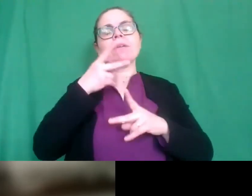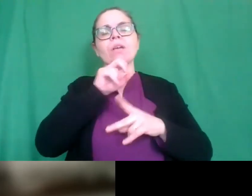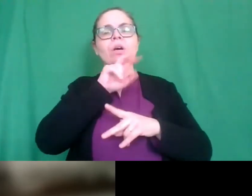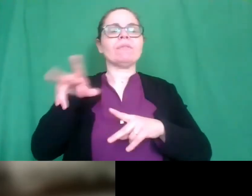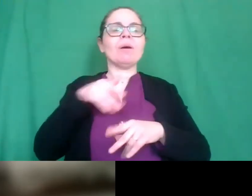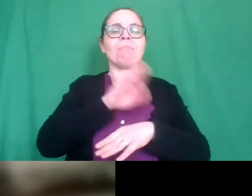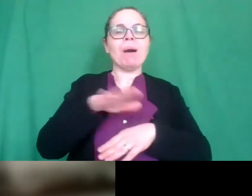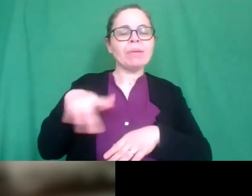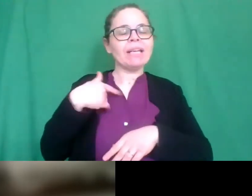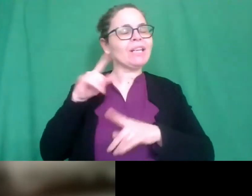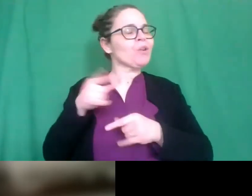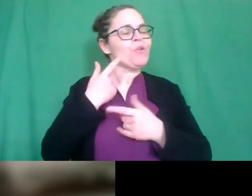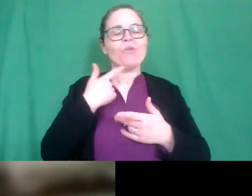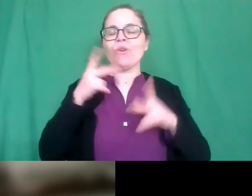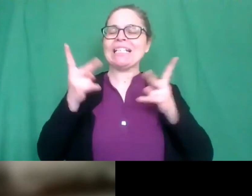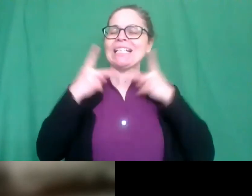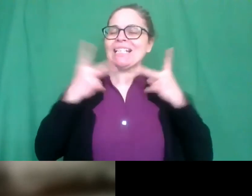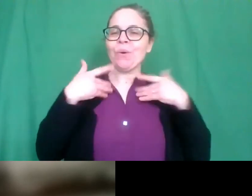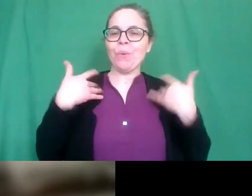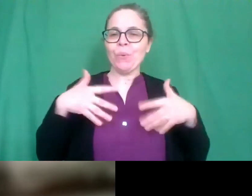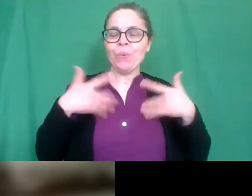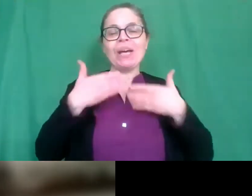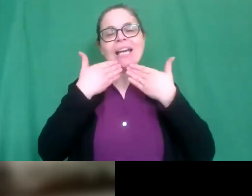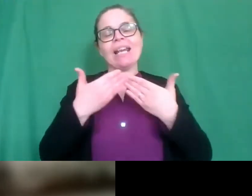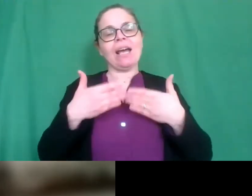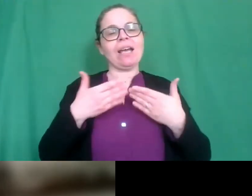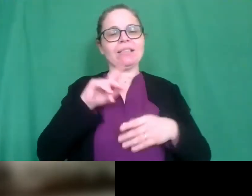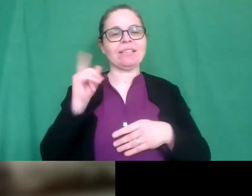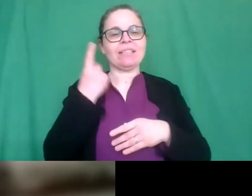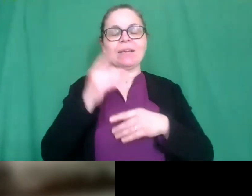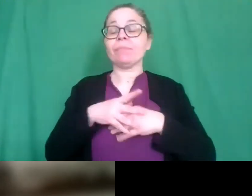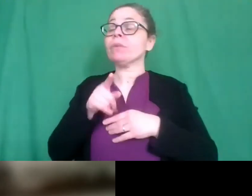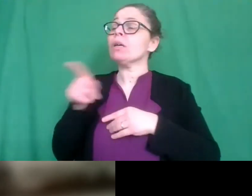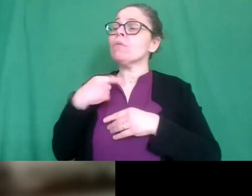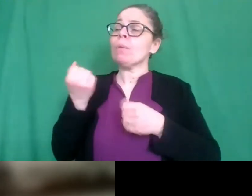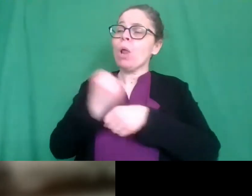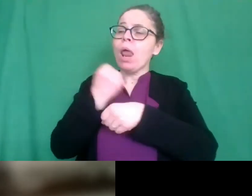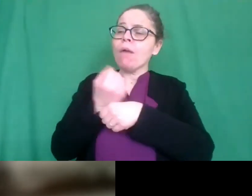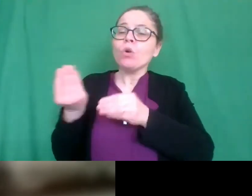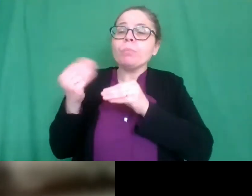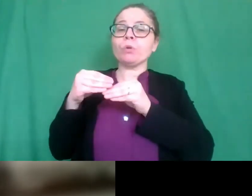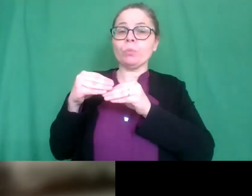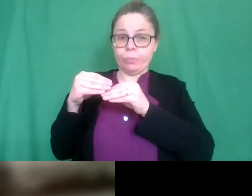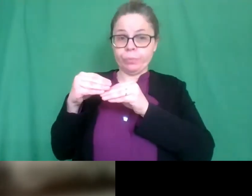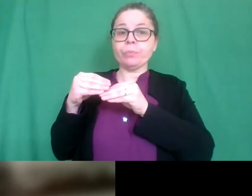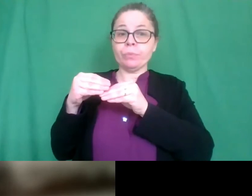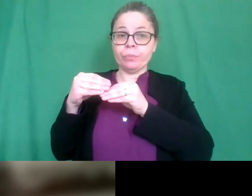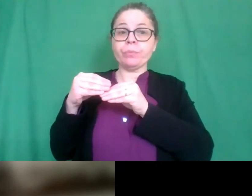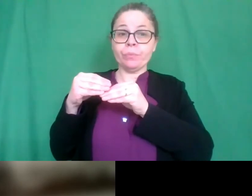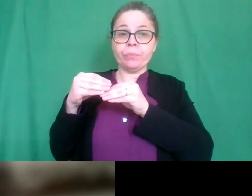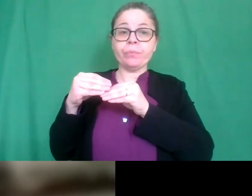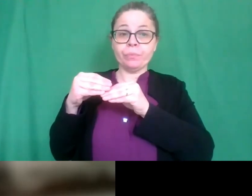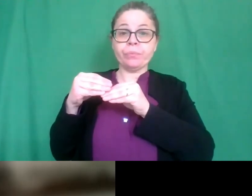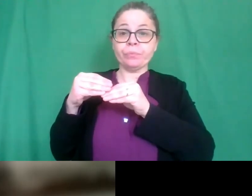siamo super super felici grazie di tutto voi avete fatto un lavoro in più perché le scuole non si sono